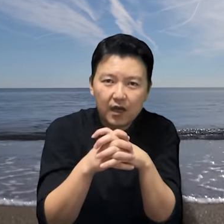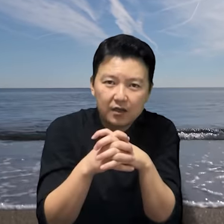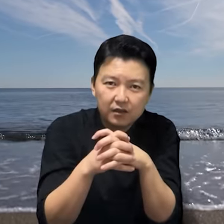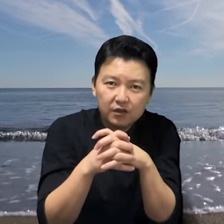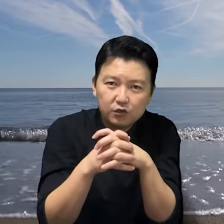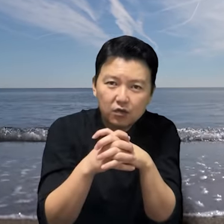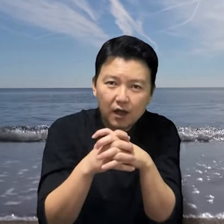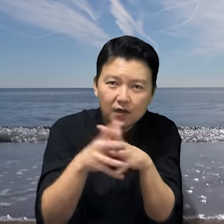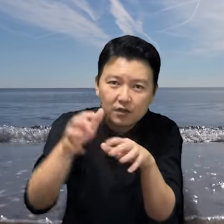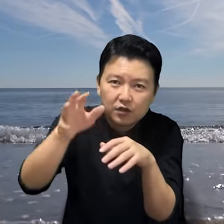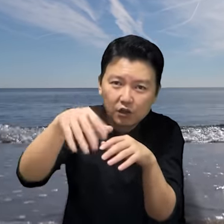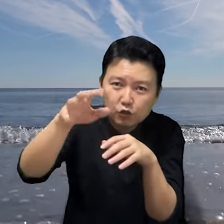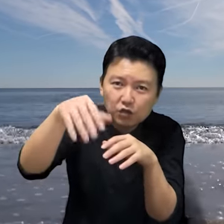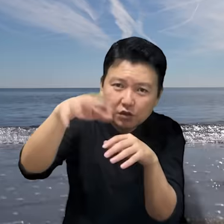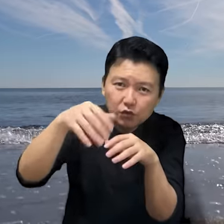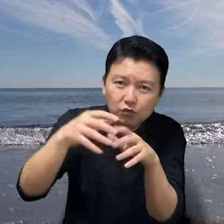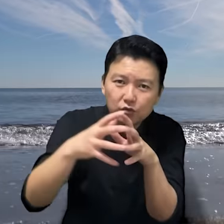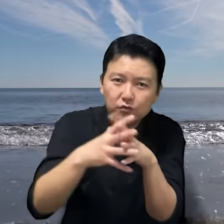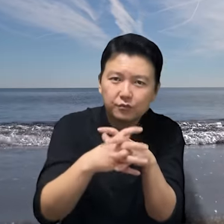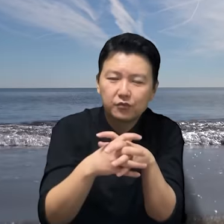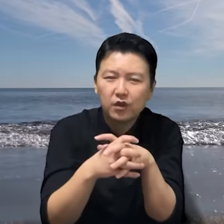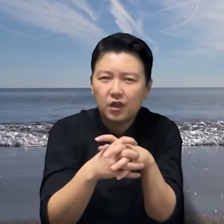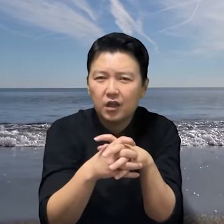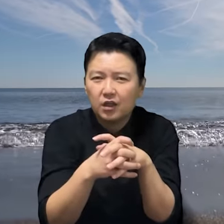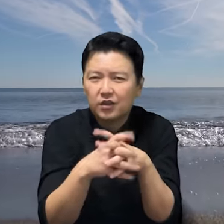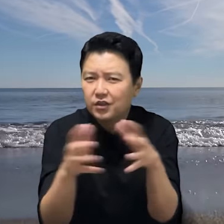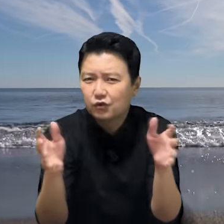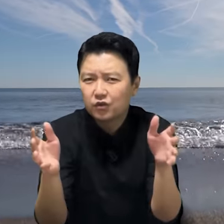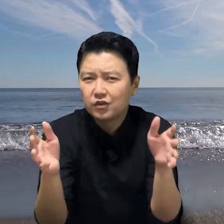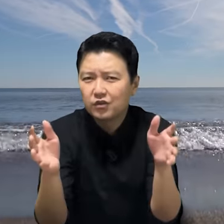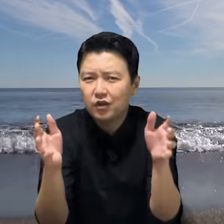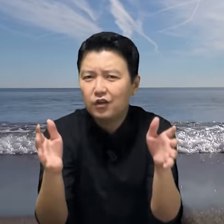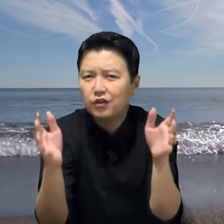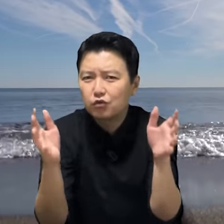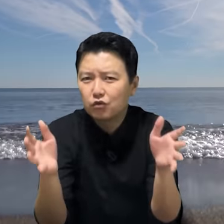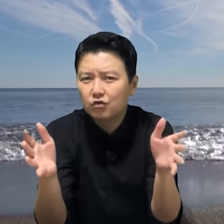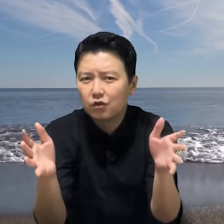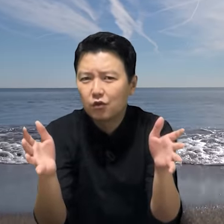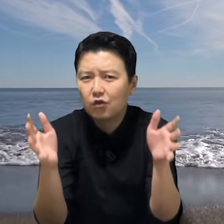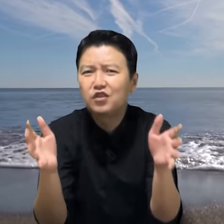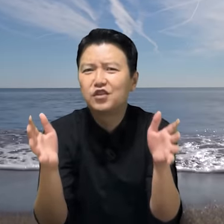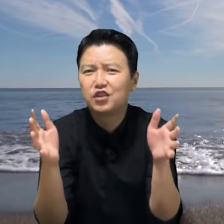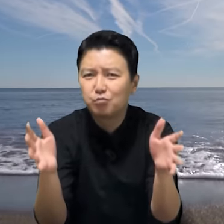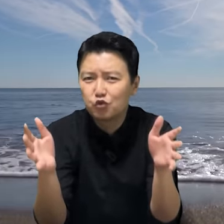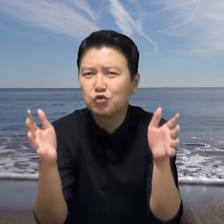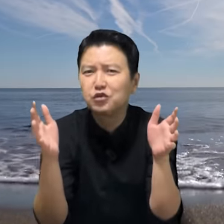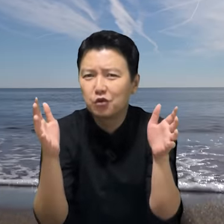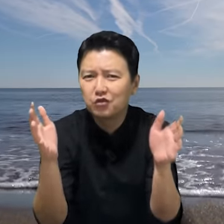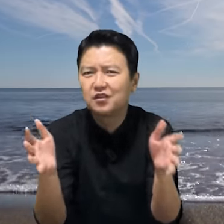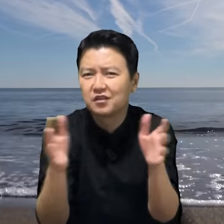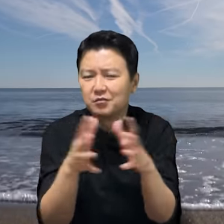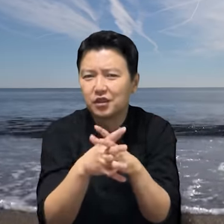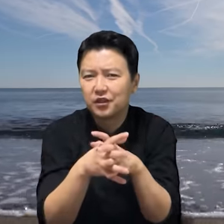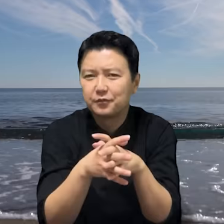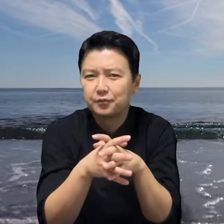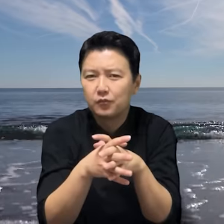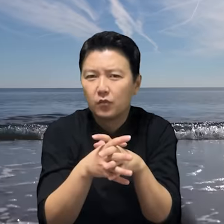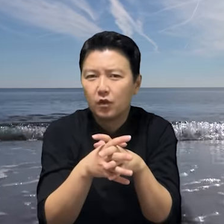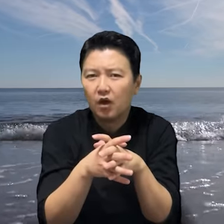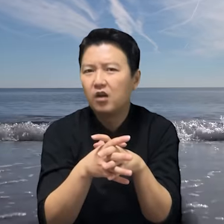럴리 중아 철수 철수 그 소리는 럴리 중도 들었고 그 집주인도 들었습니다. 어이